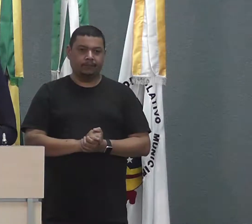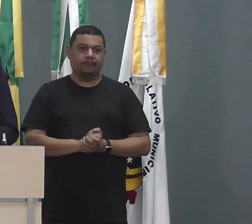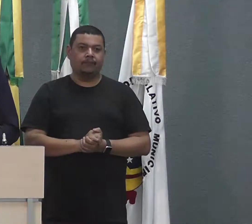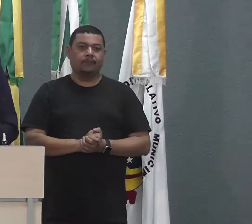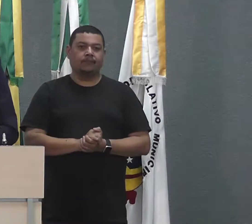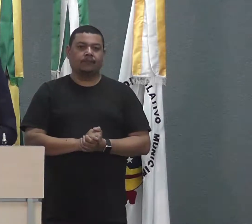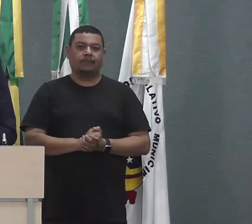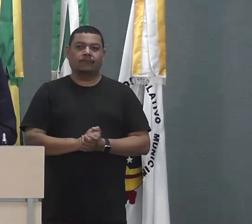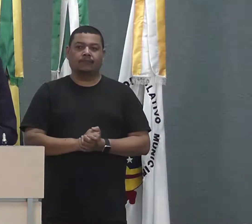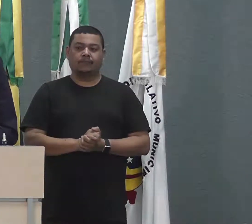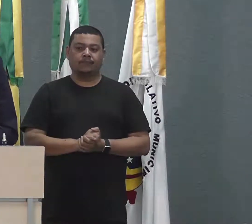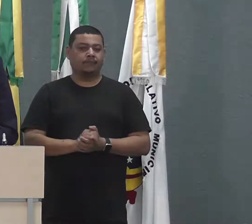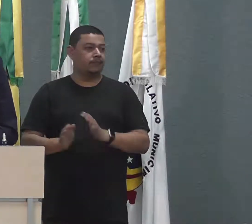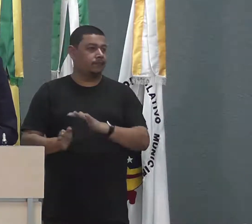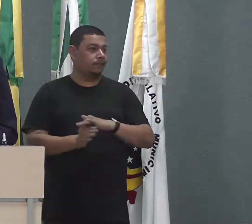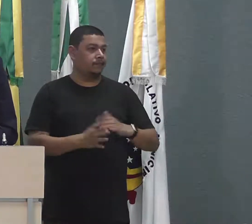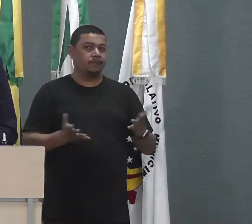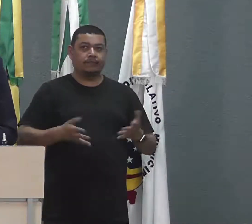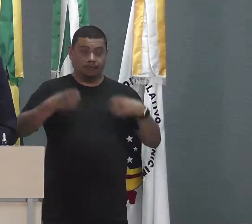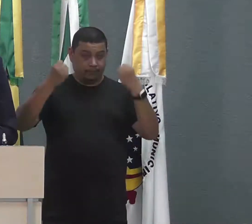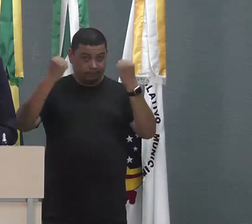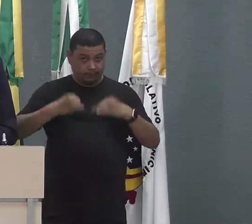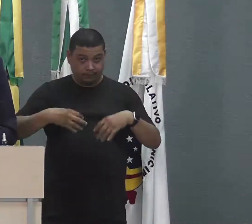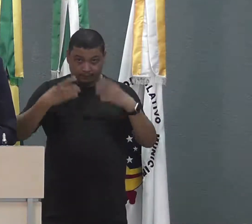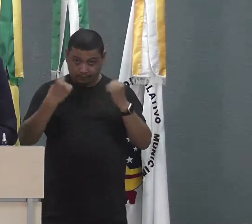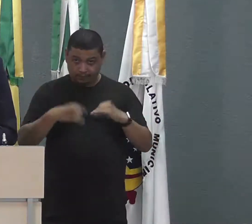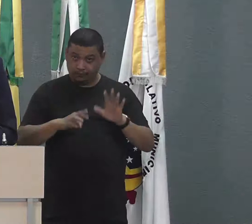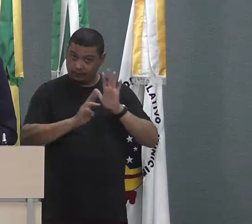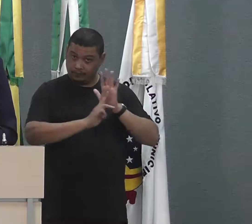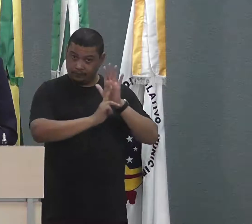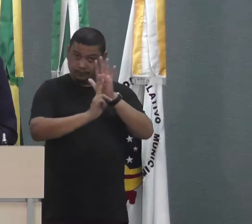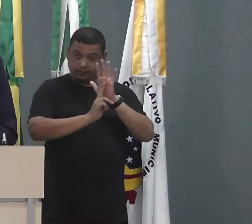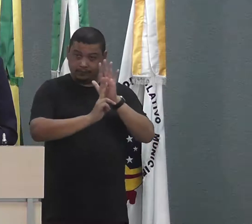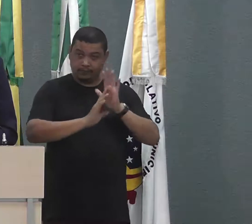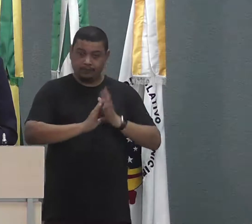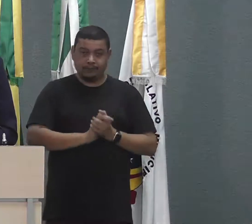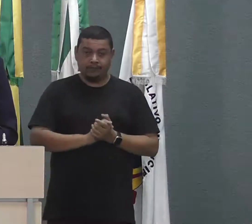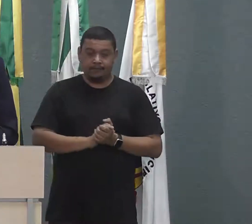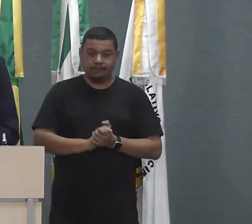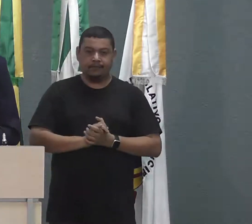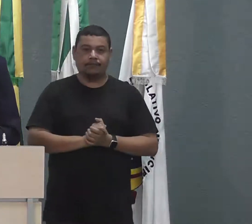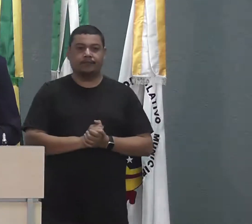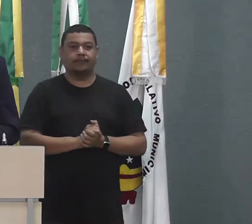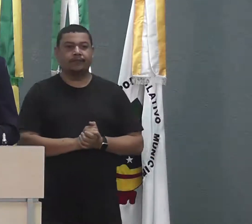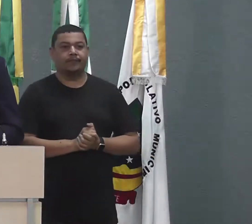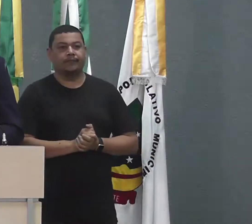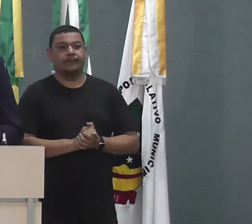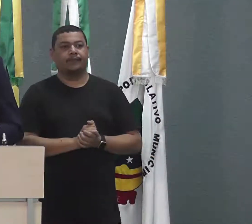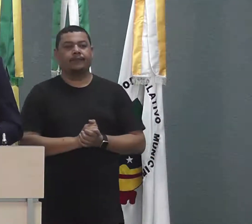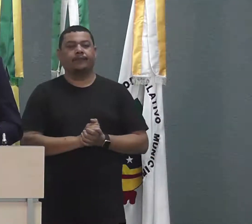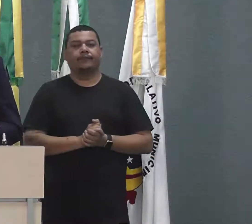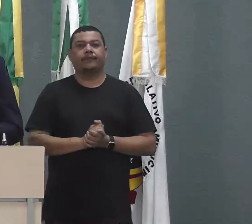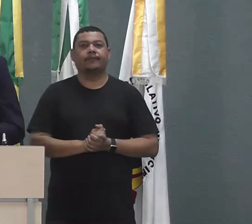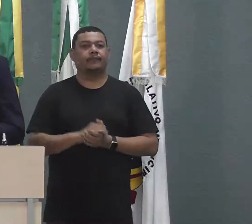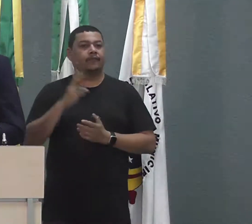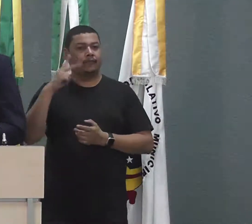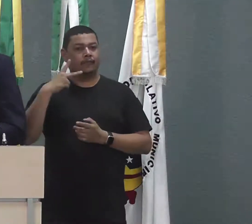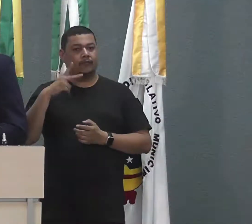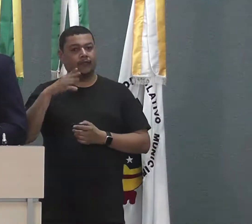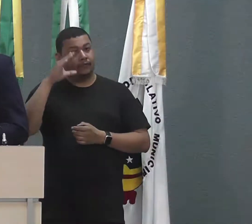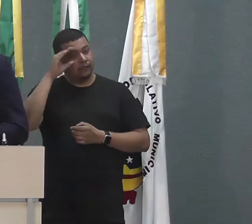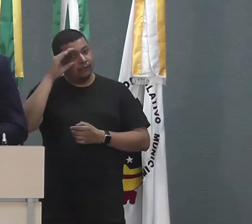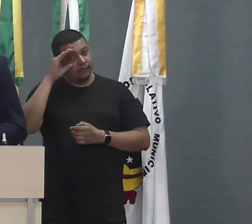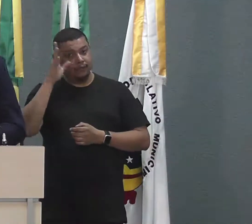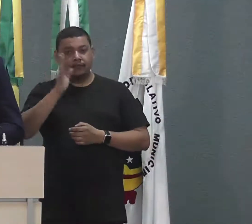Como aqui eu estou falando da situação do Distrito Riozinho, o vereador Paulino de Cinema,